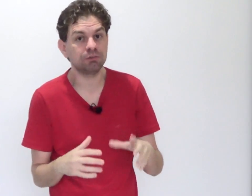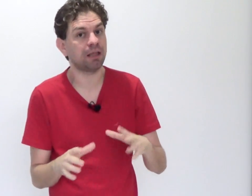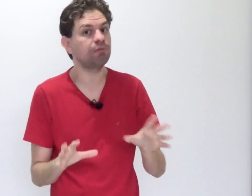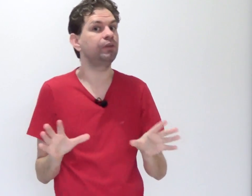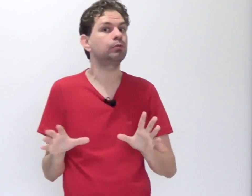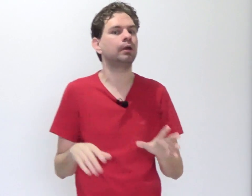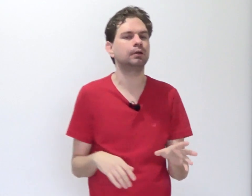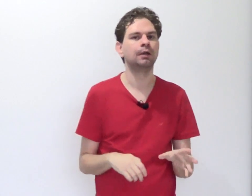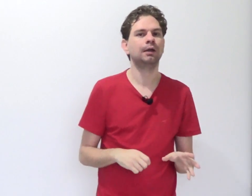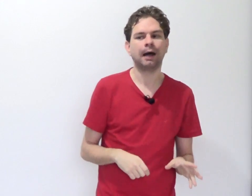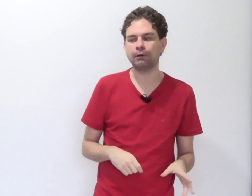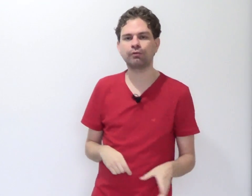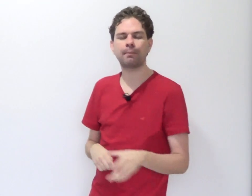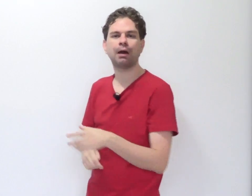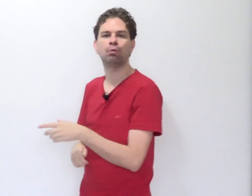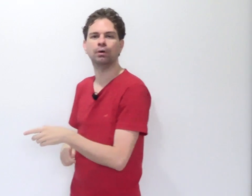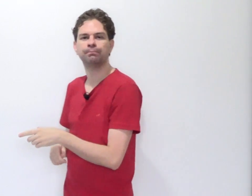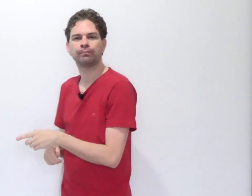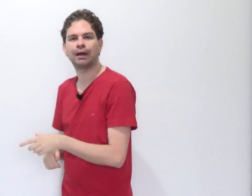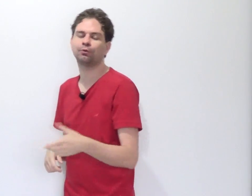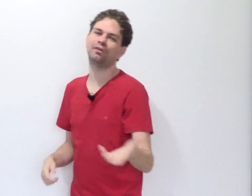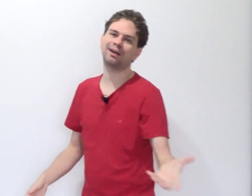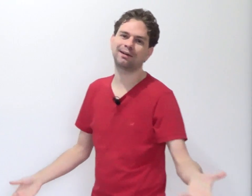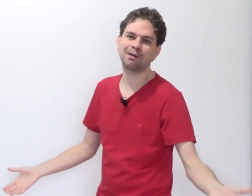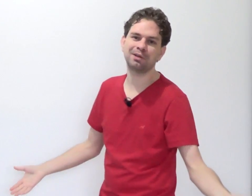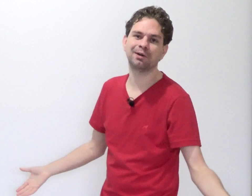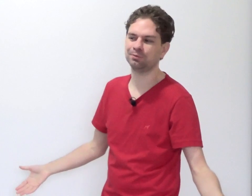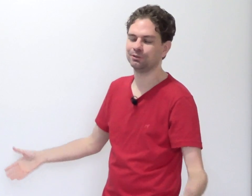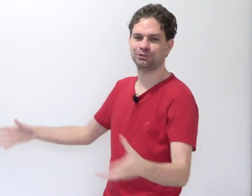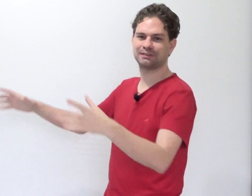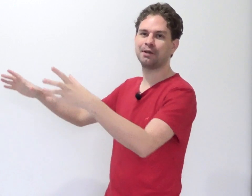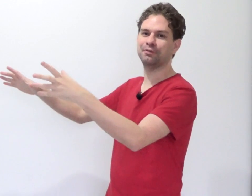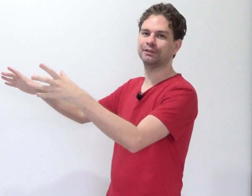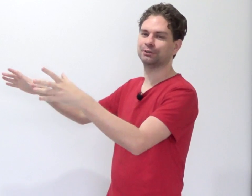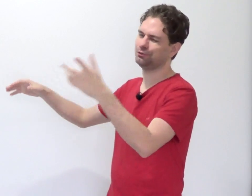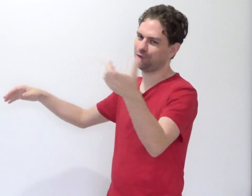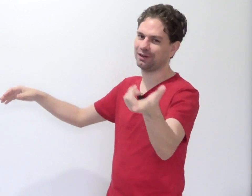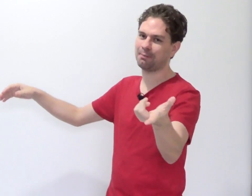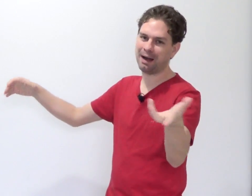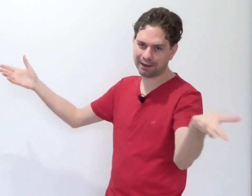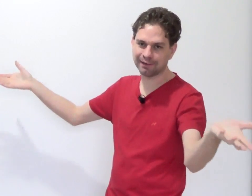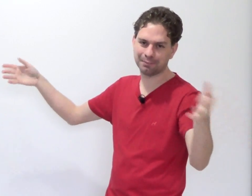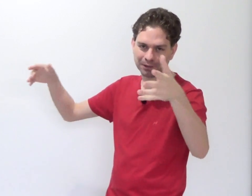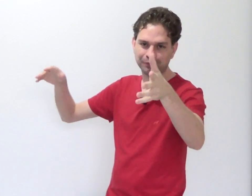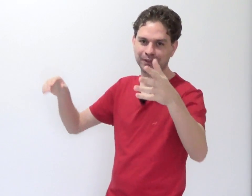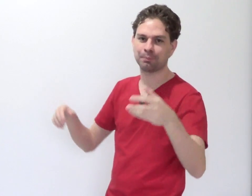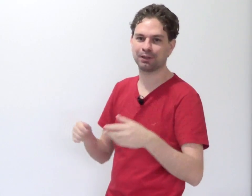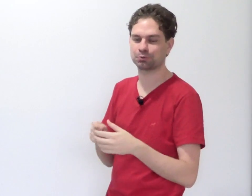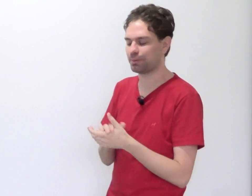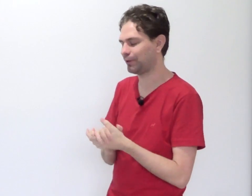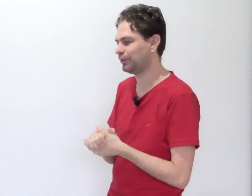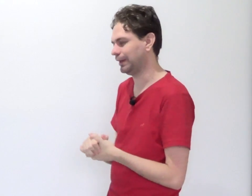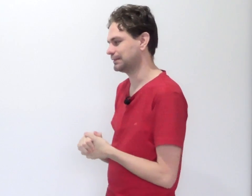tem vidro aí. Aí tu vai pra rua. Aí tu vê aquele caminhão de cerveja. Não vou falar marca, né, mas fique pela sua preferência.